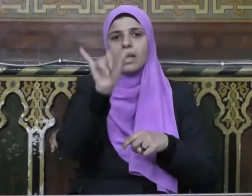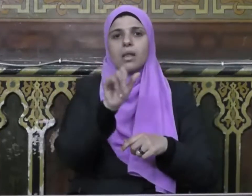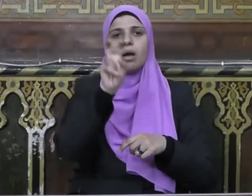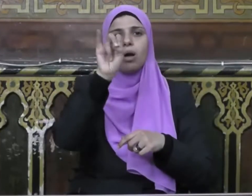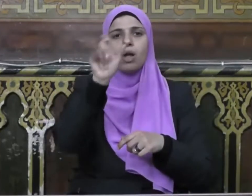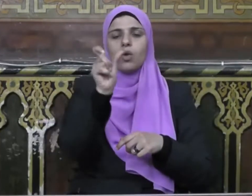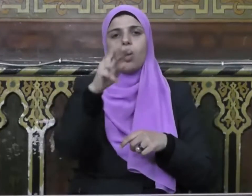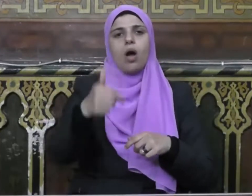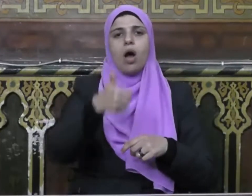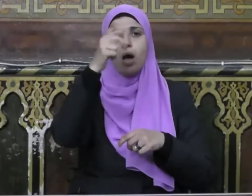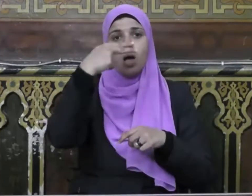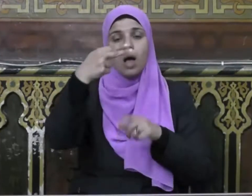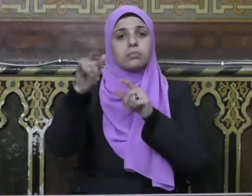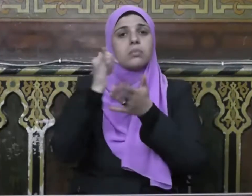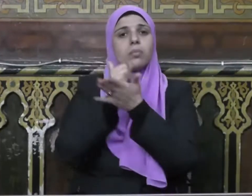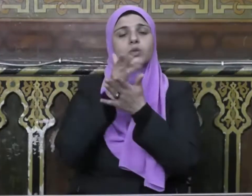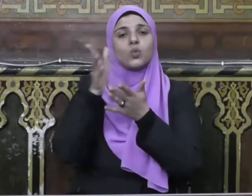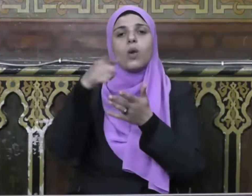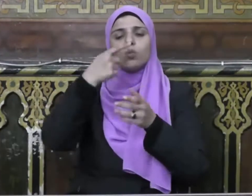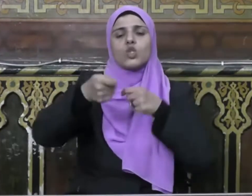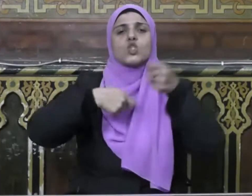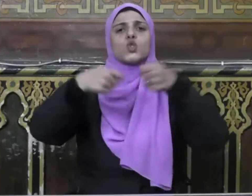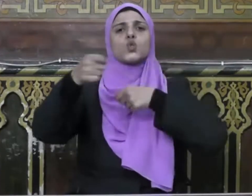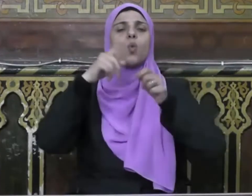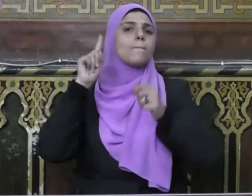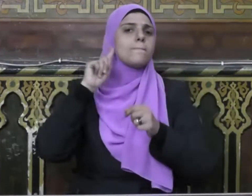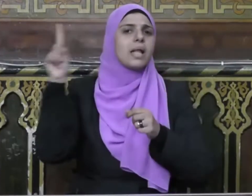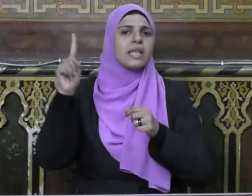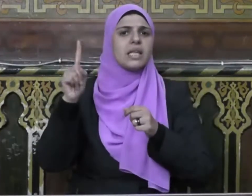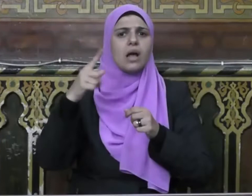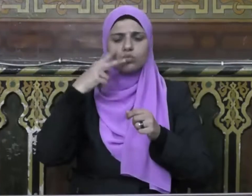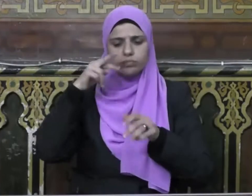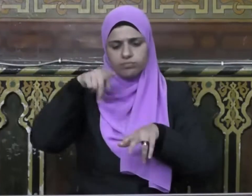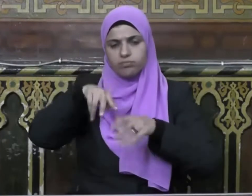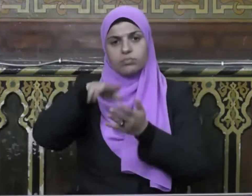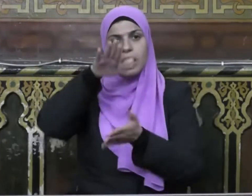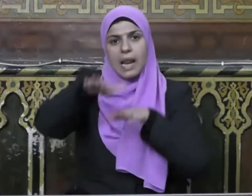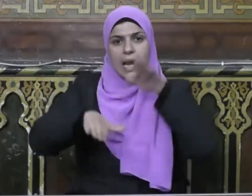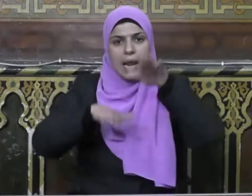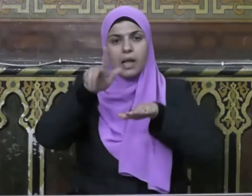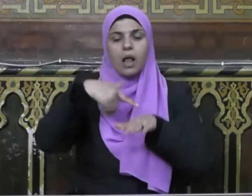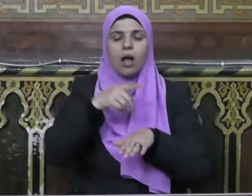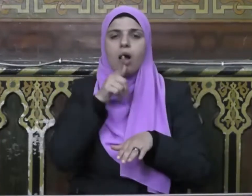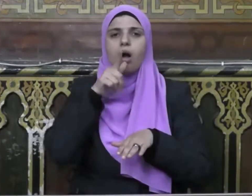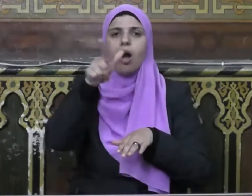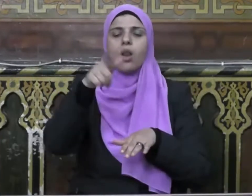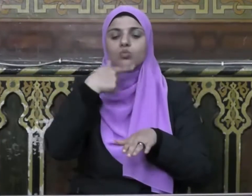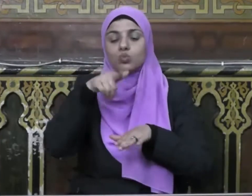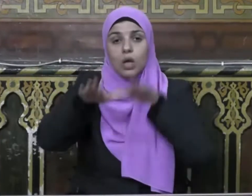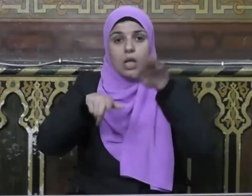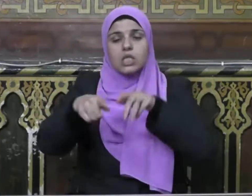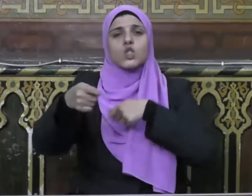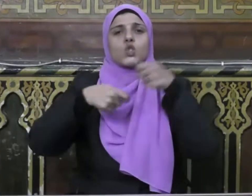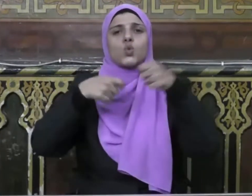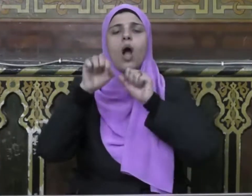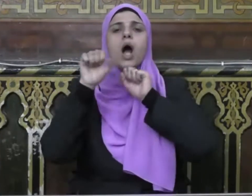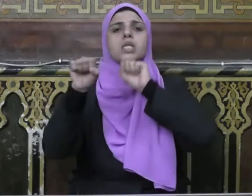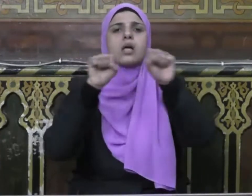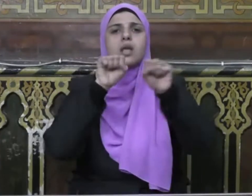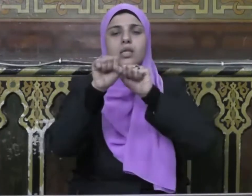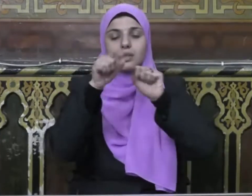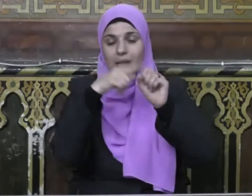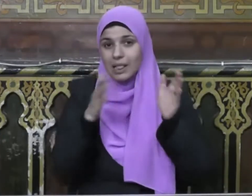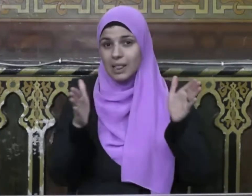قينقاع ثم جاء سوق المدينة فضربه برجله وقال هذا سوقكم